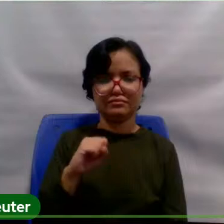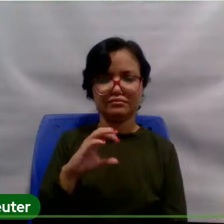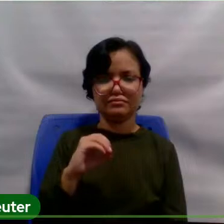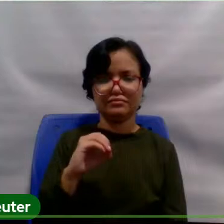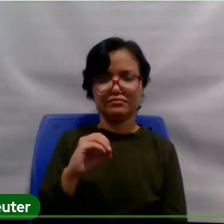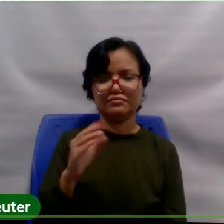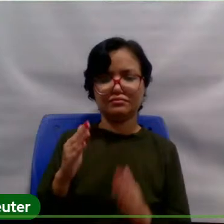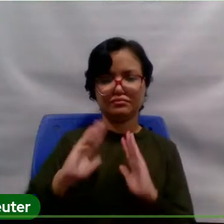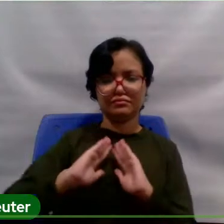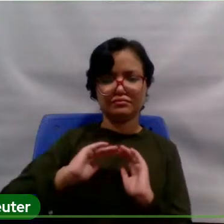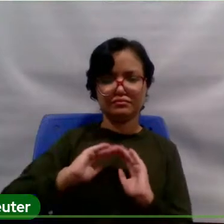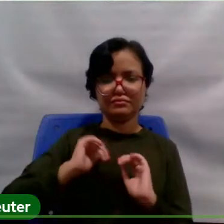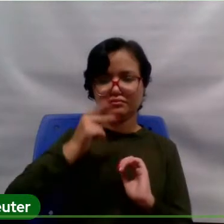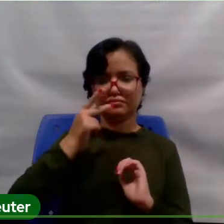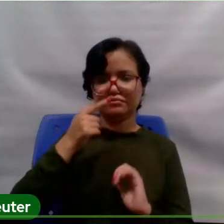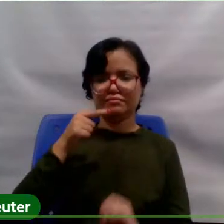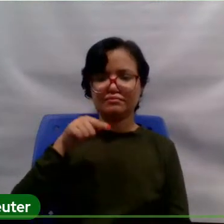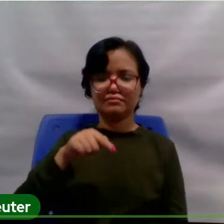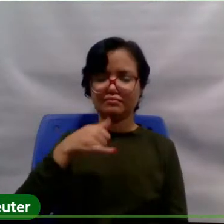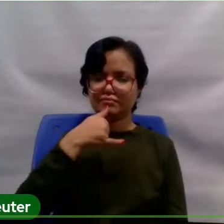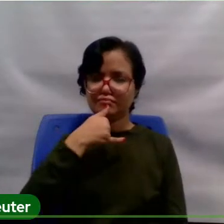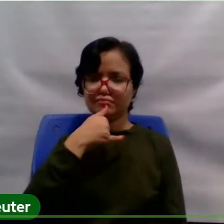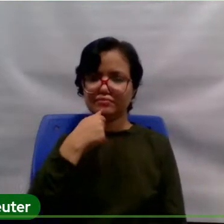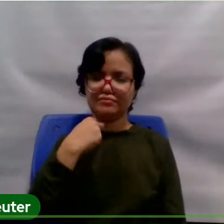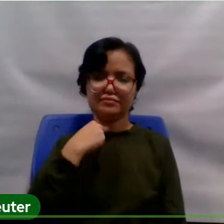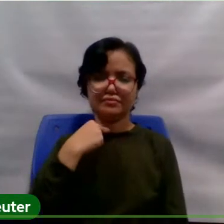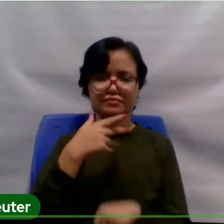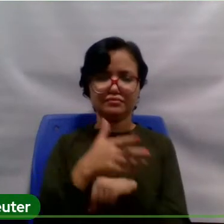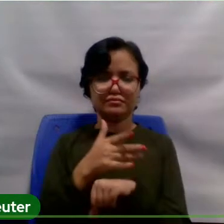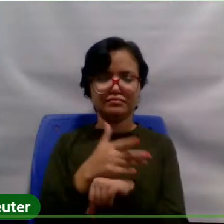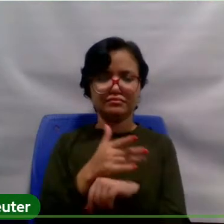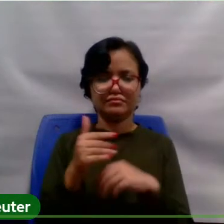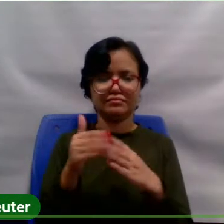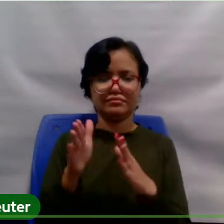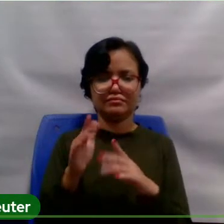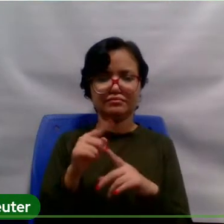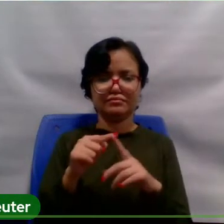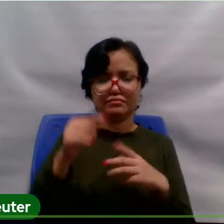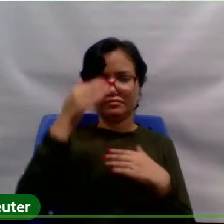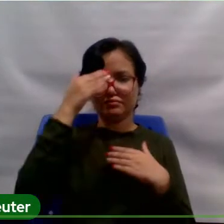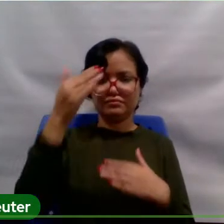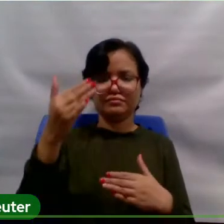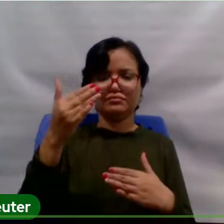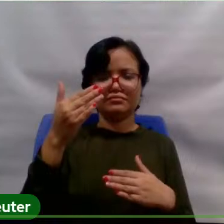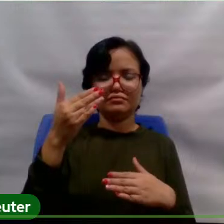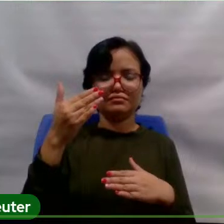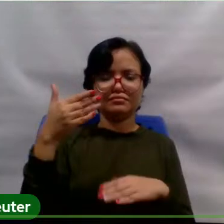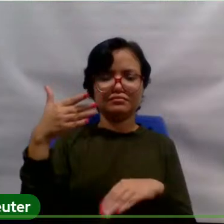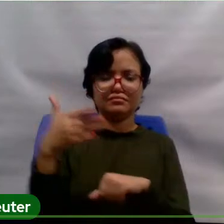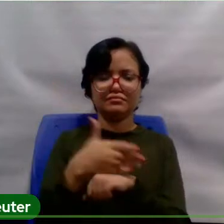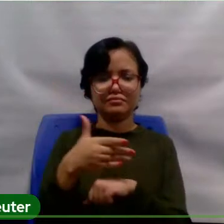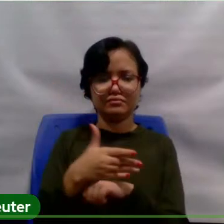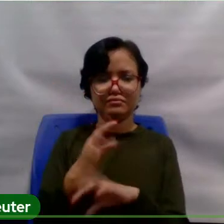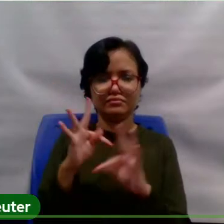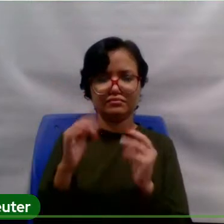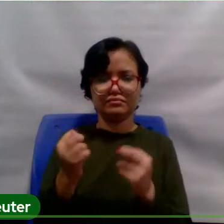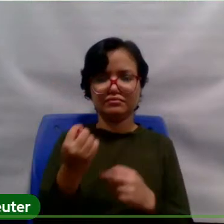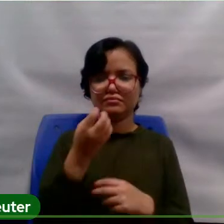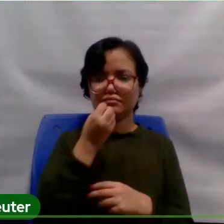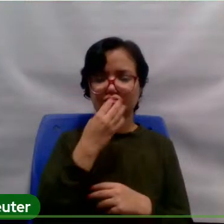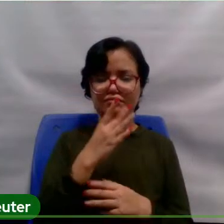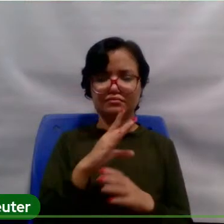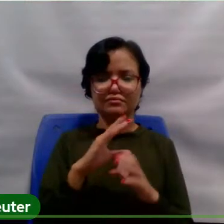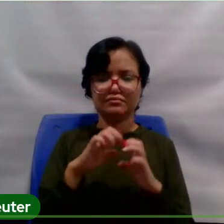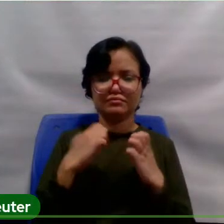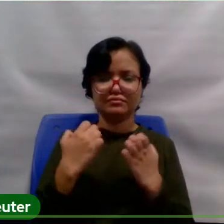não poder participar da abertura, mas agradece a presença de todos, desejo um bom evento, e é